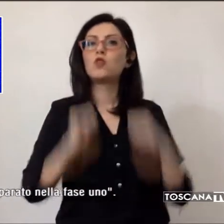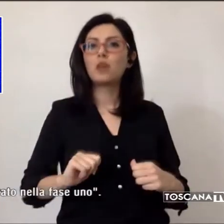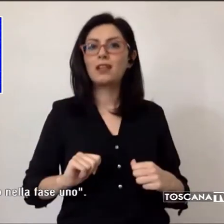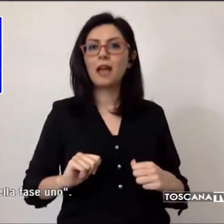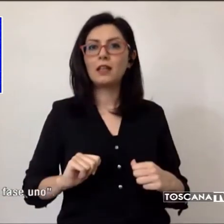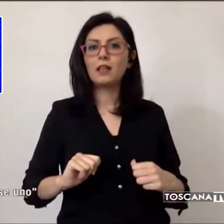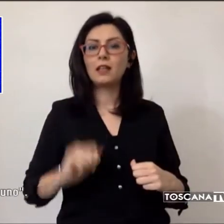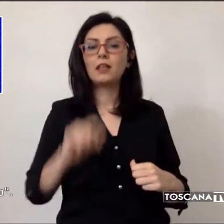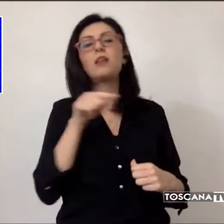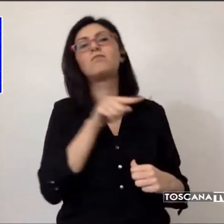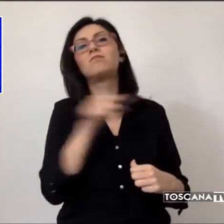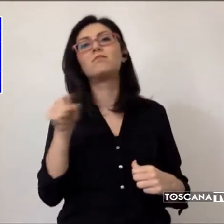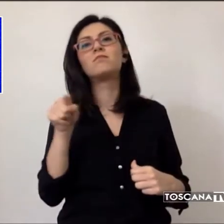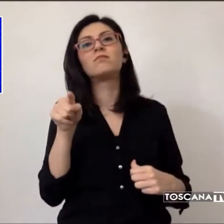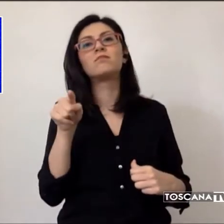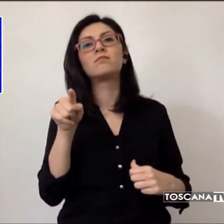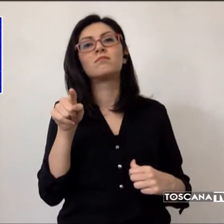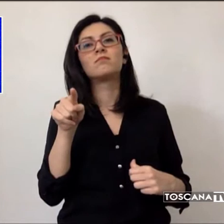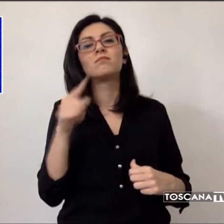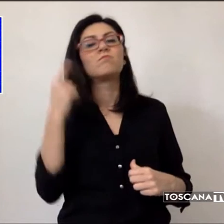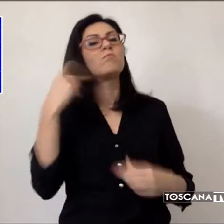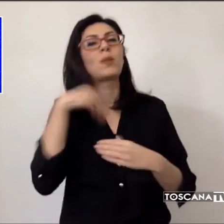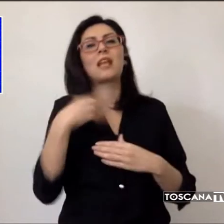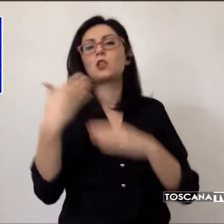massimo senso di responsabilità.